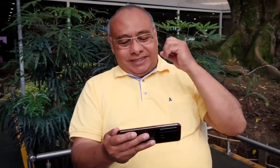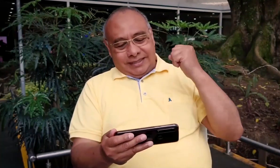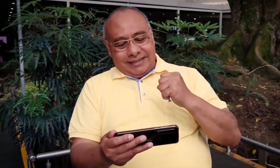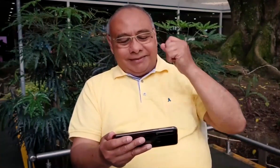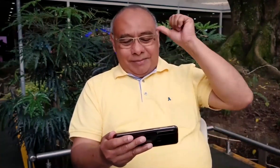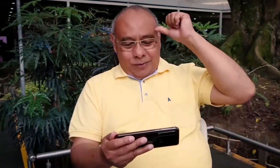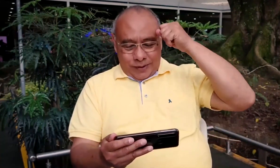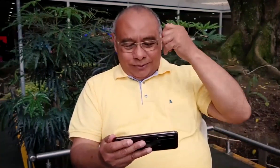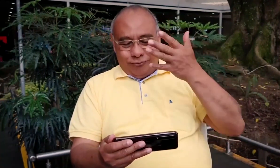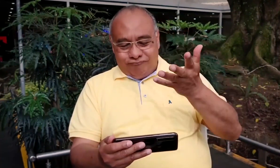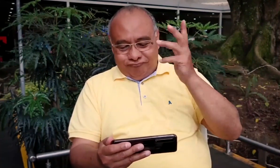Claro, claro, ya recuerdo.